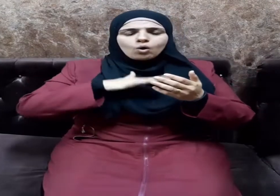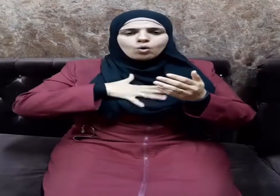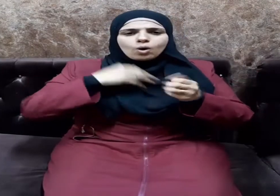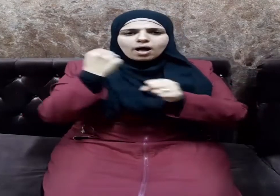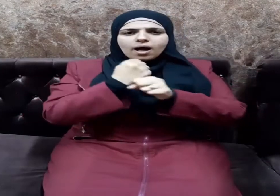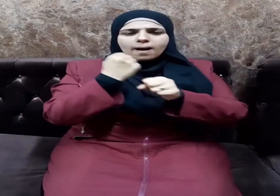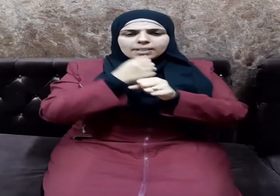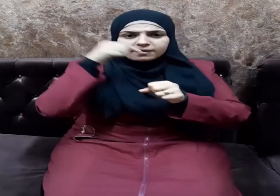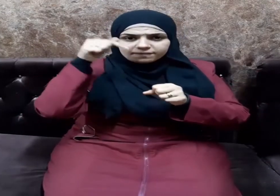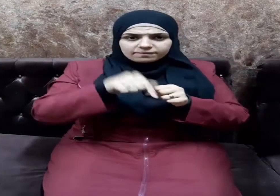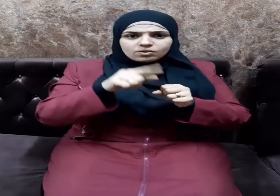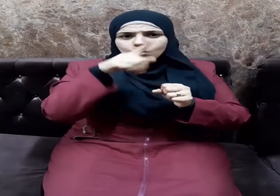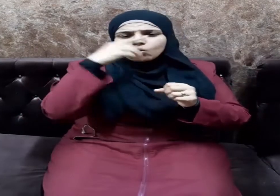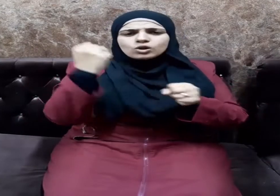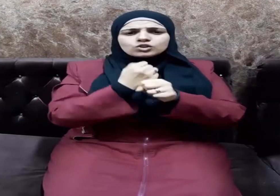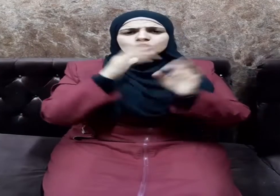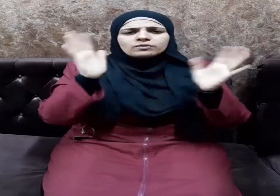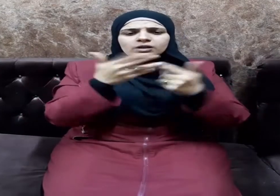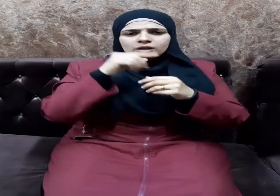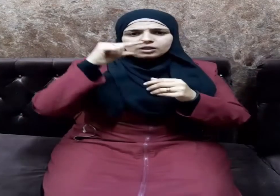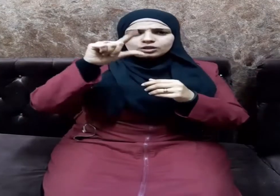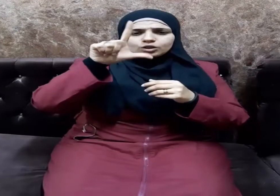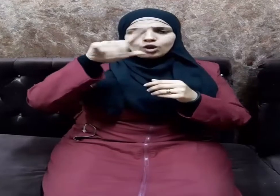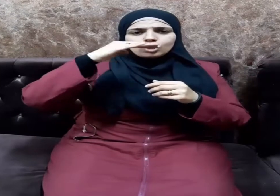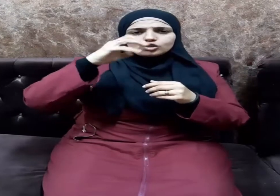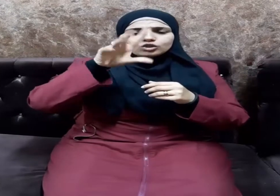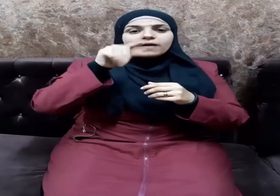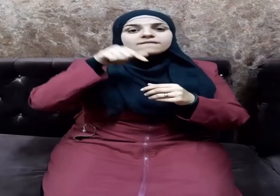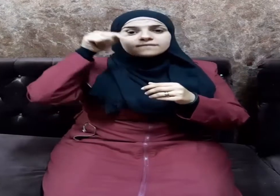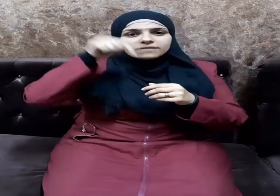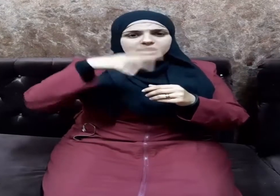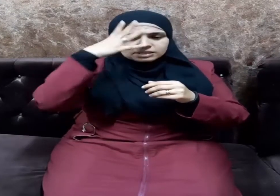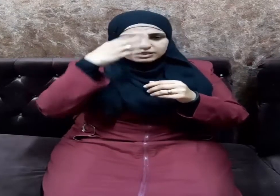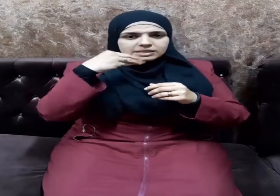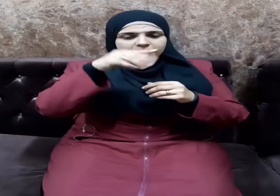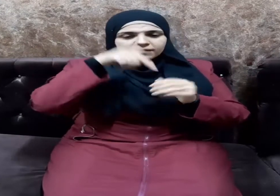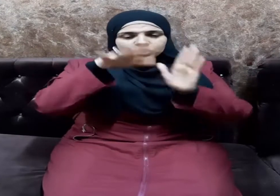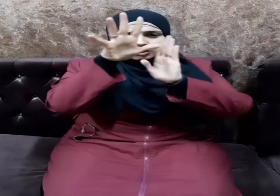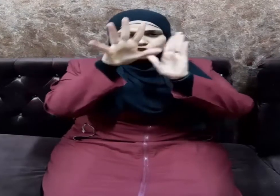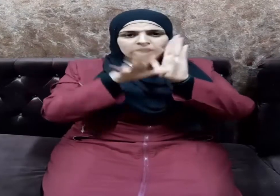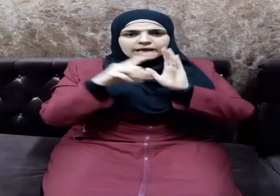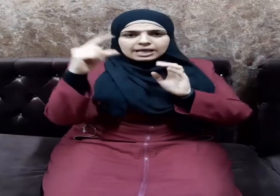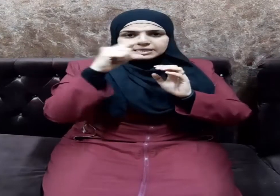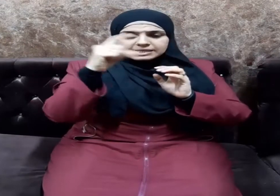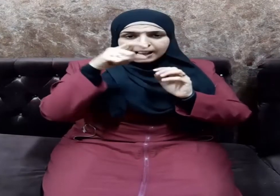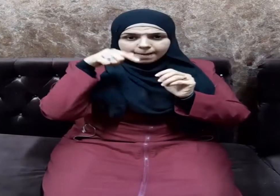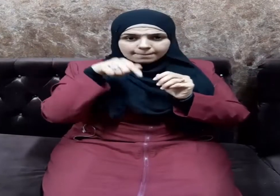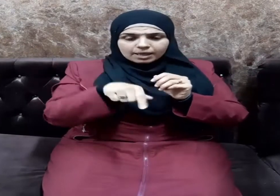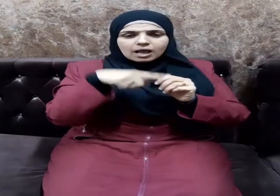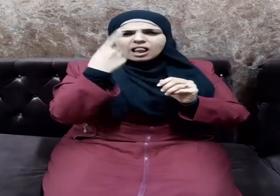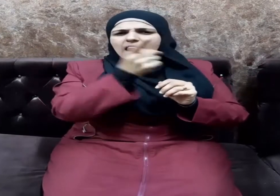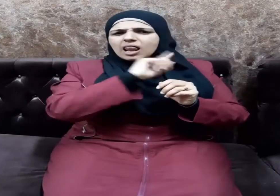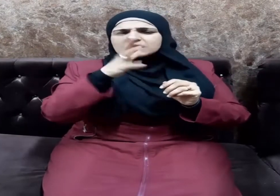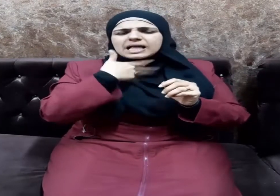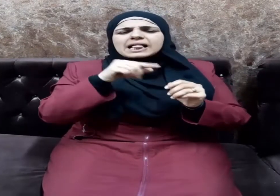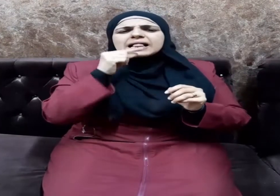وشيء من الدلجة فالسماحة في الشريعة الإسلامية ليست كلمة